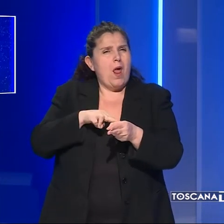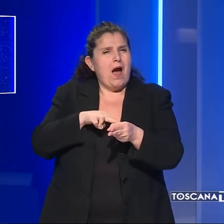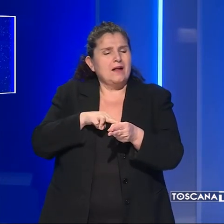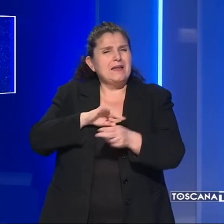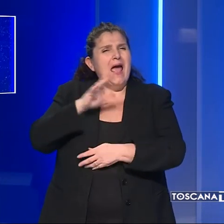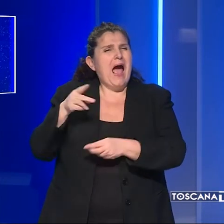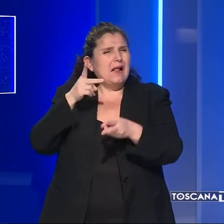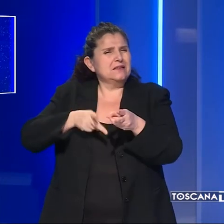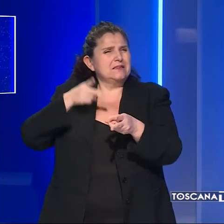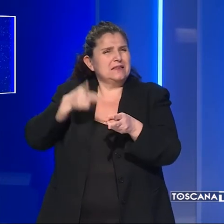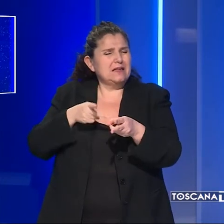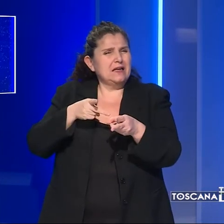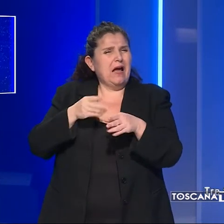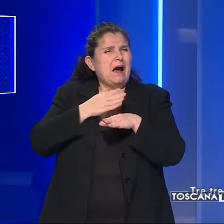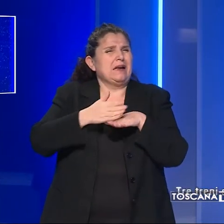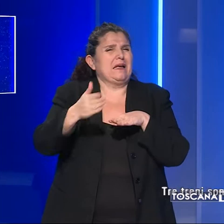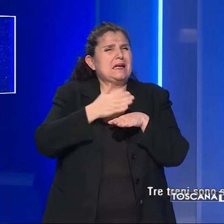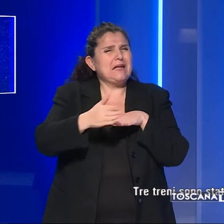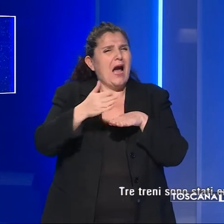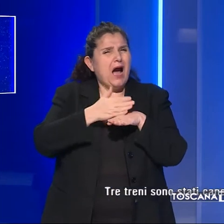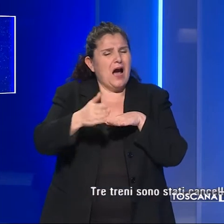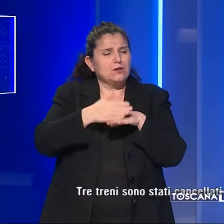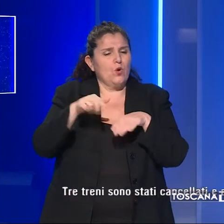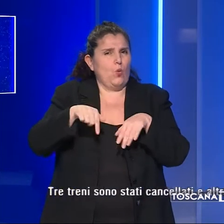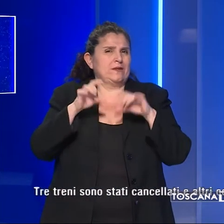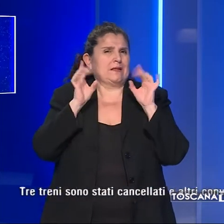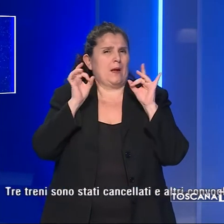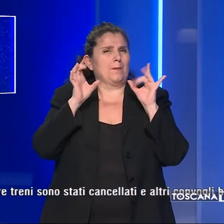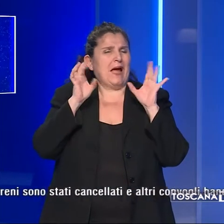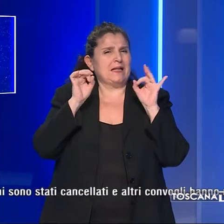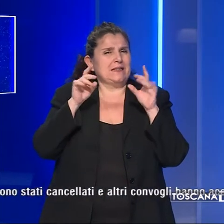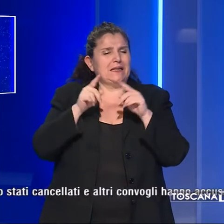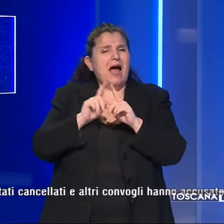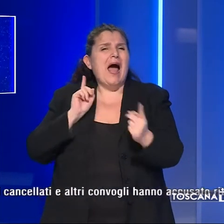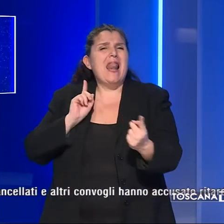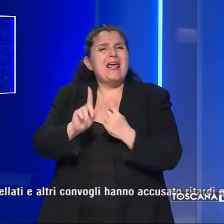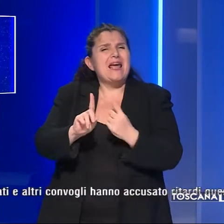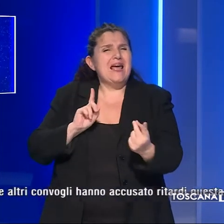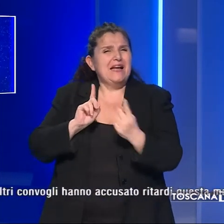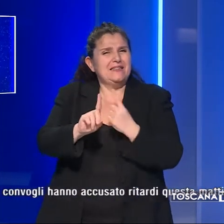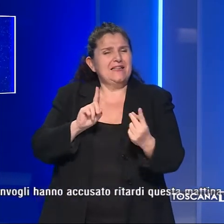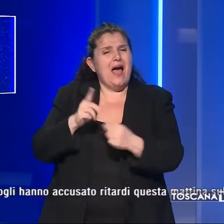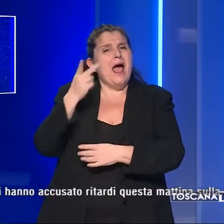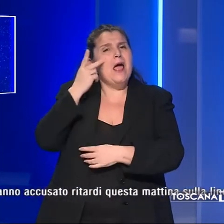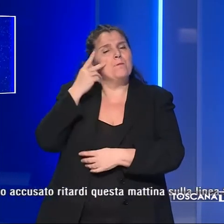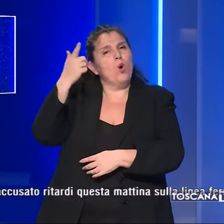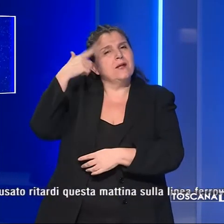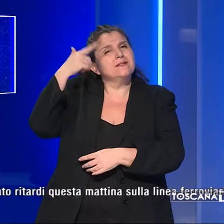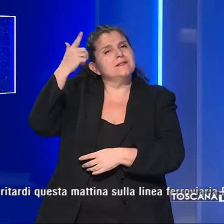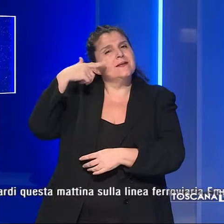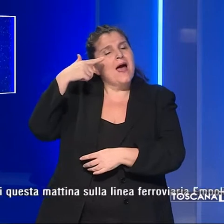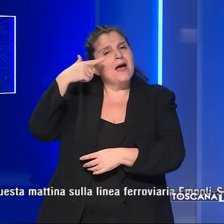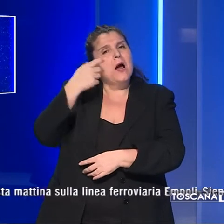convogli hanno accusato ritardi questa mattina sulla linea ferroviaria Empoli-Siena